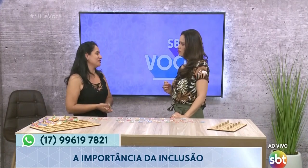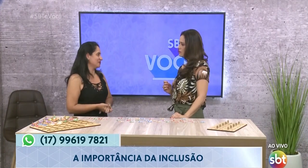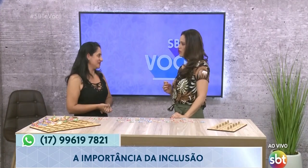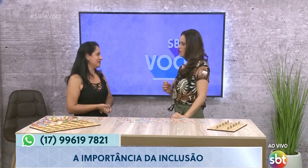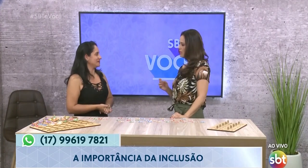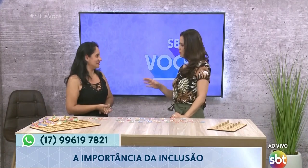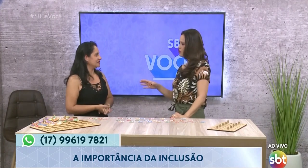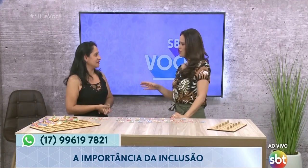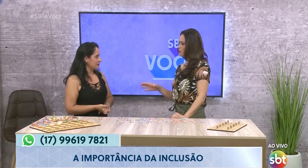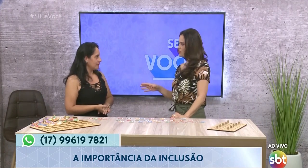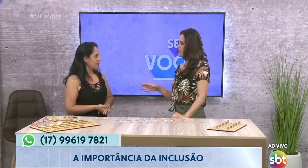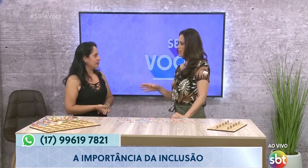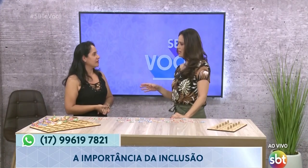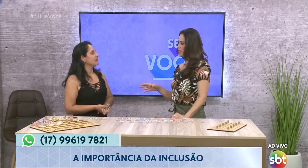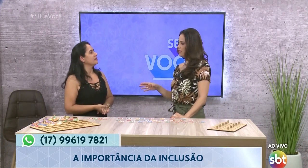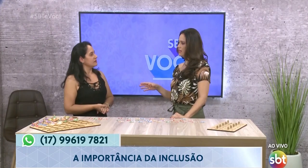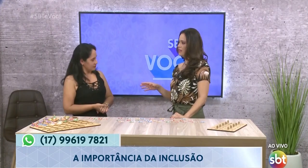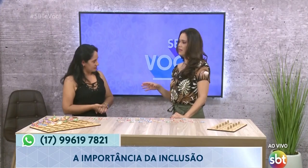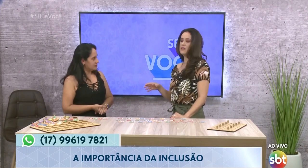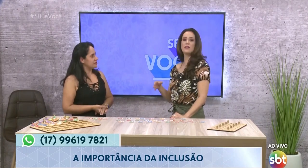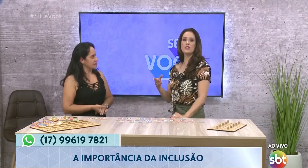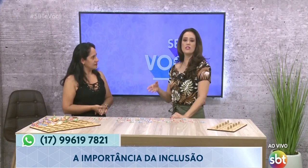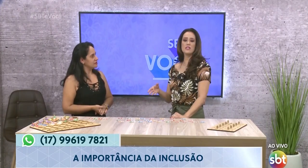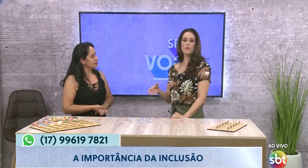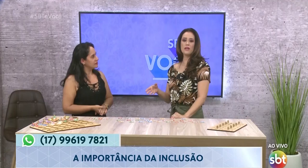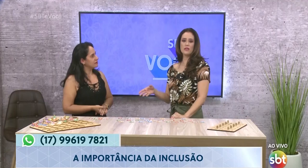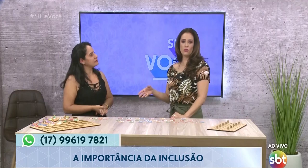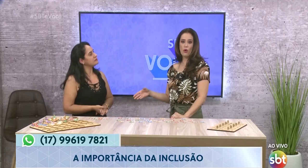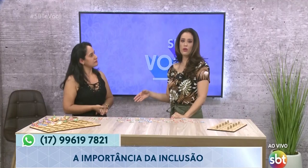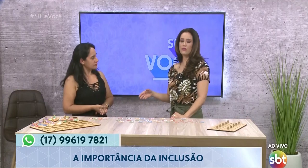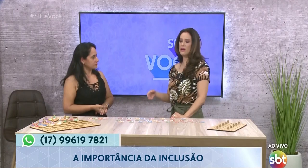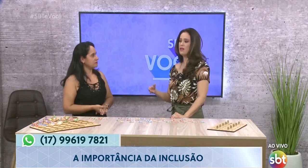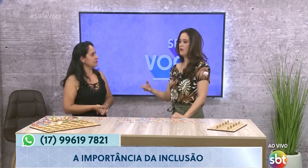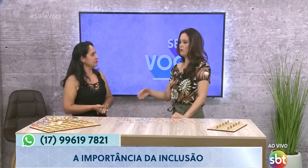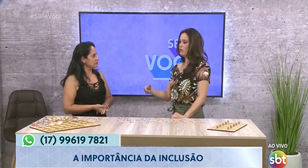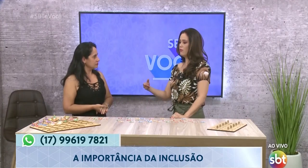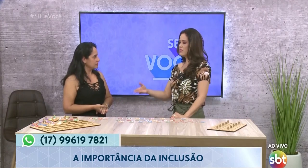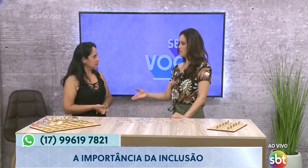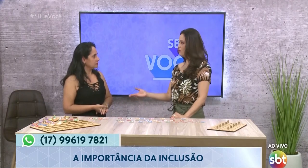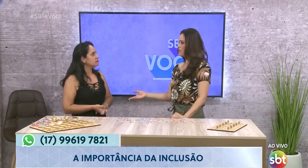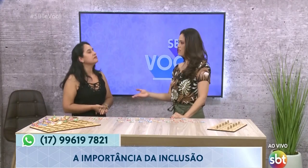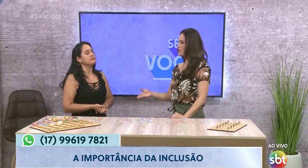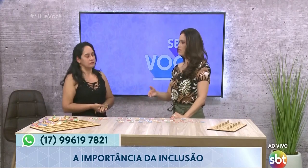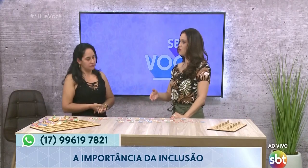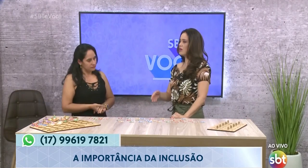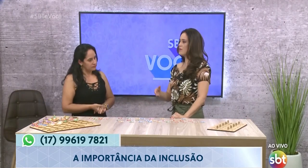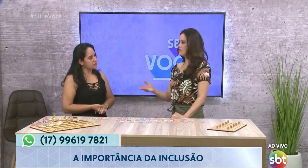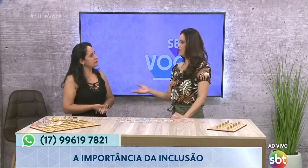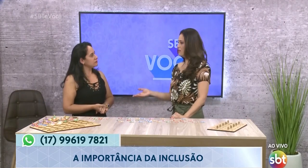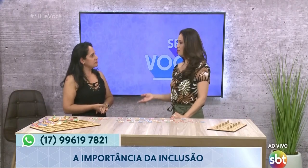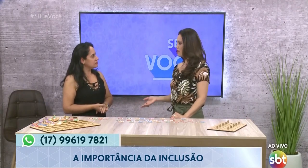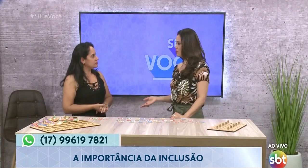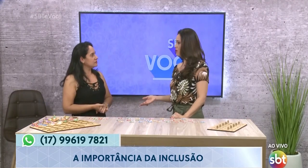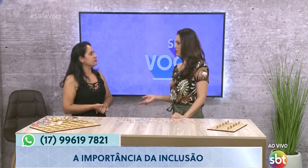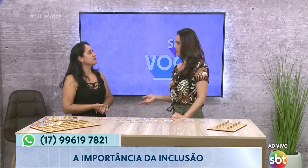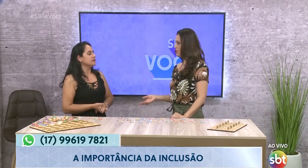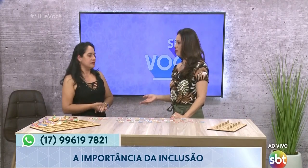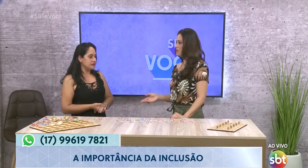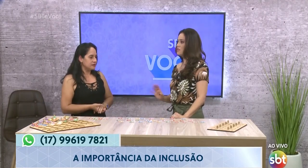surdas. Tem um projeto de lei, né, que diz ser obrigatório, né, o ensino das libras na escola, mas ainda não tá vigorando, né, Rosa?